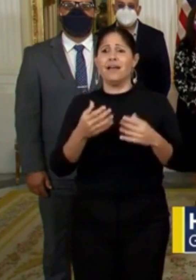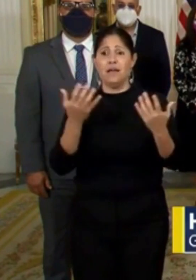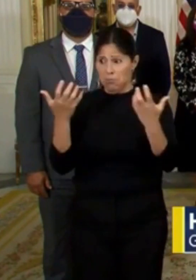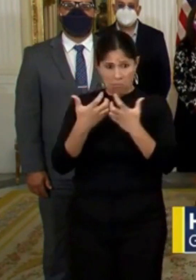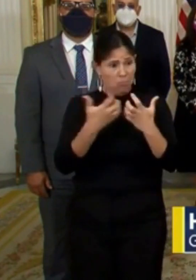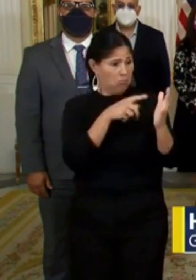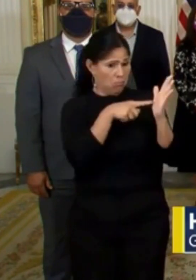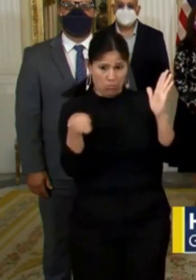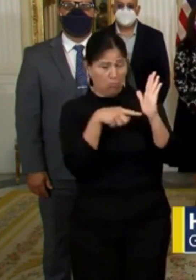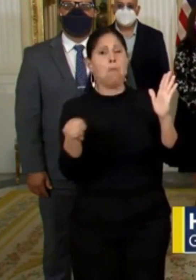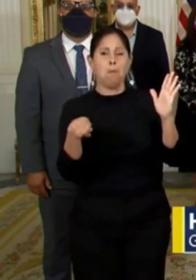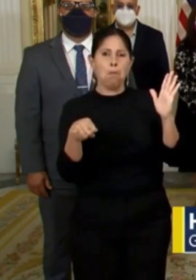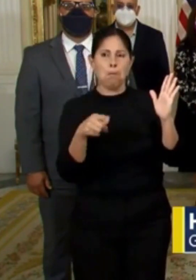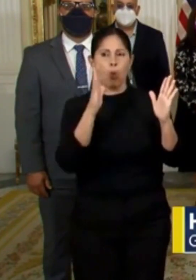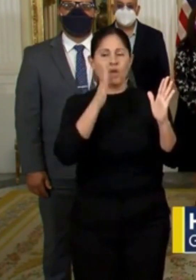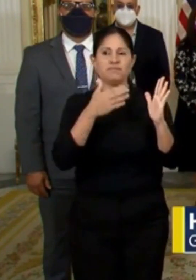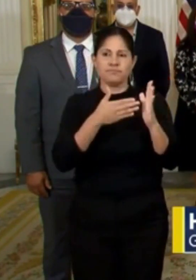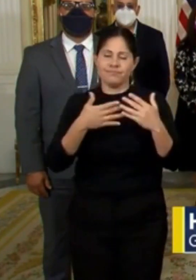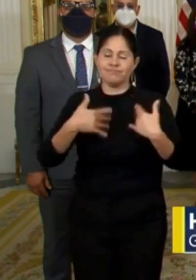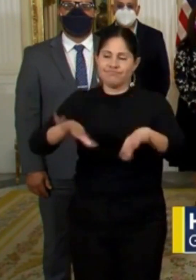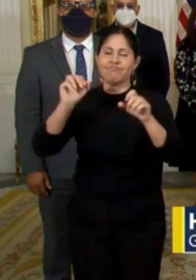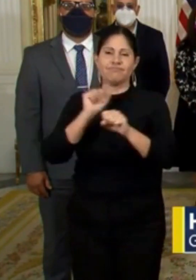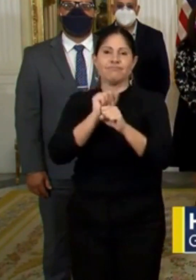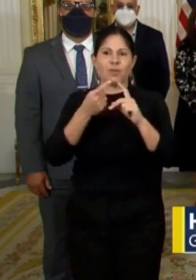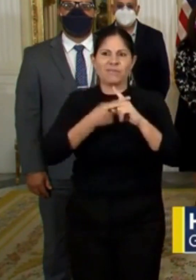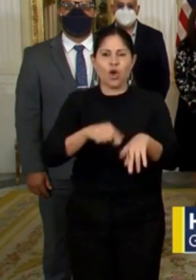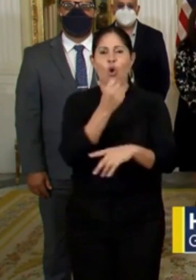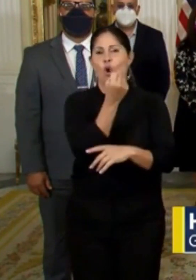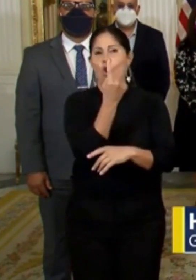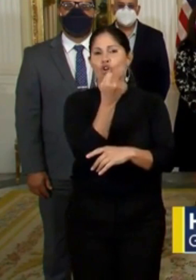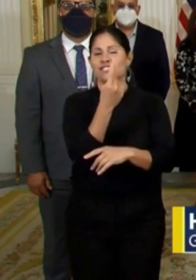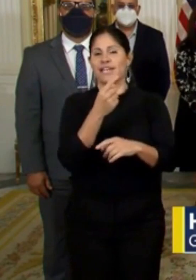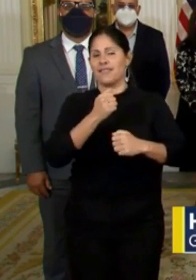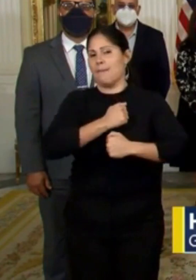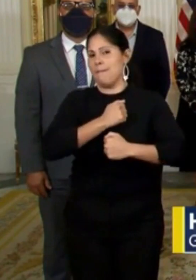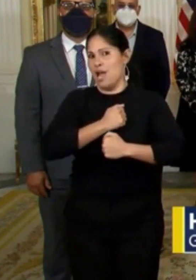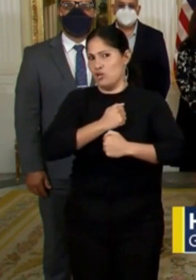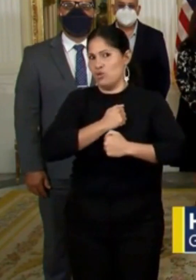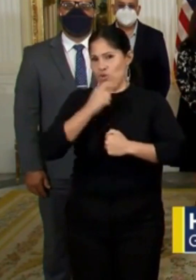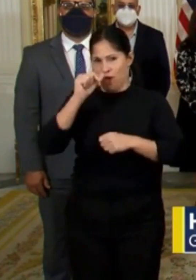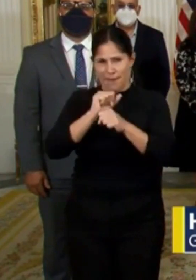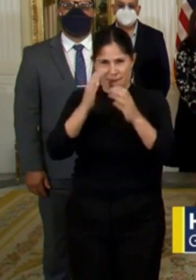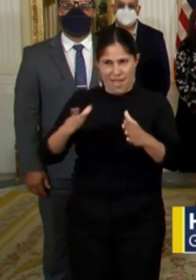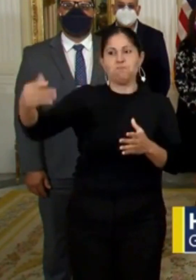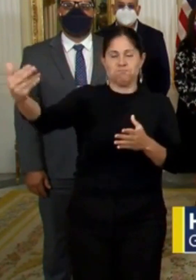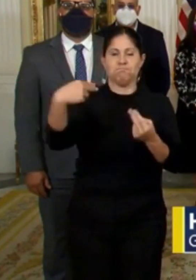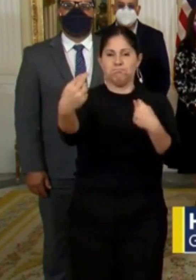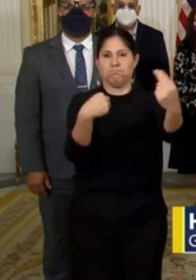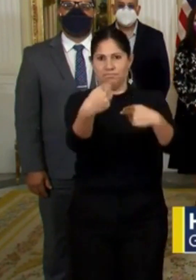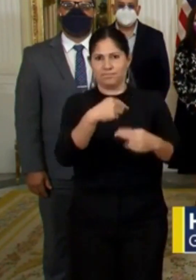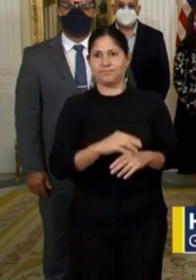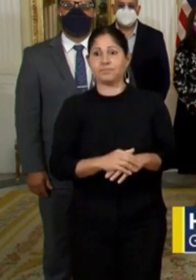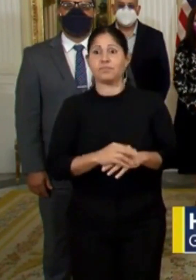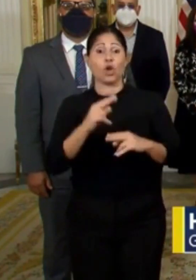de los protocolos, comenzarán a funcionar a partir del lunes 11 de mayo. En la construcción, nos